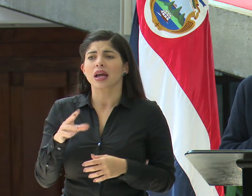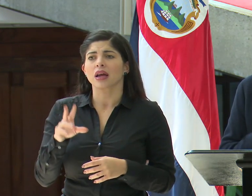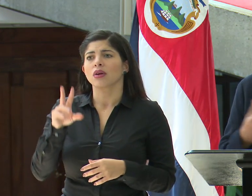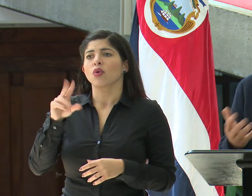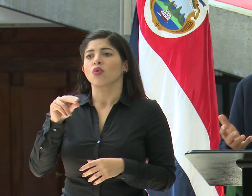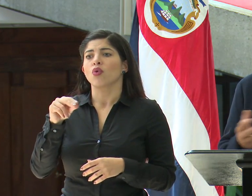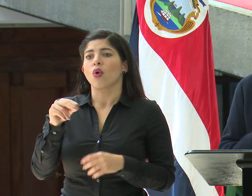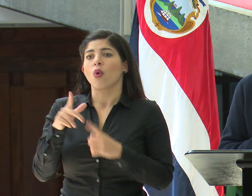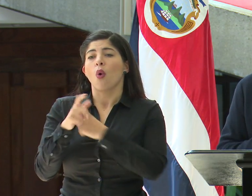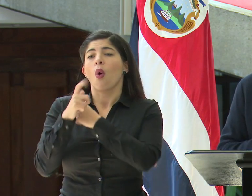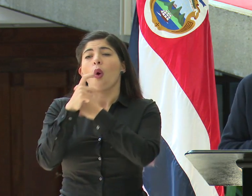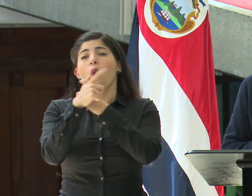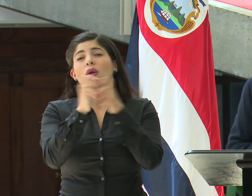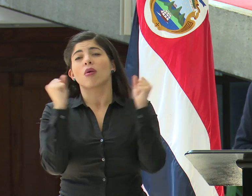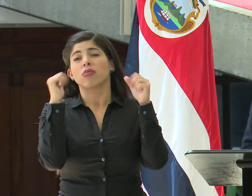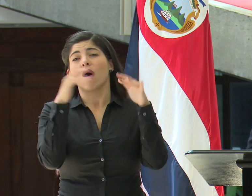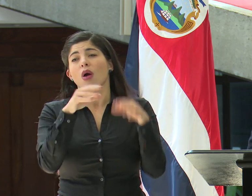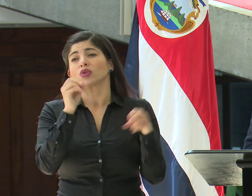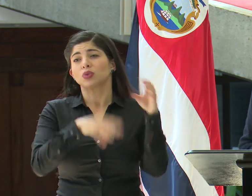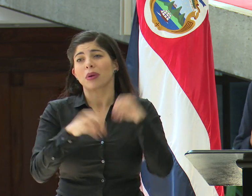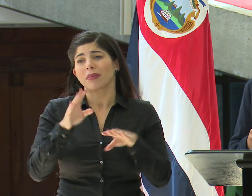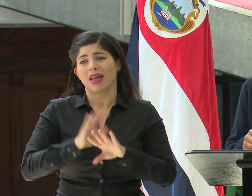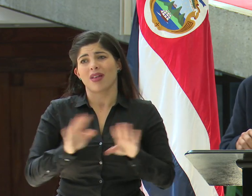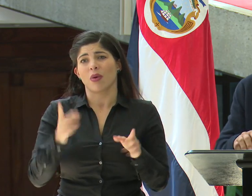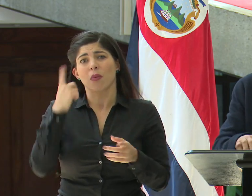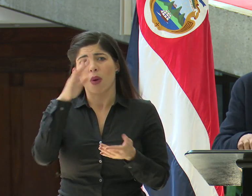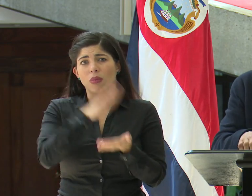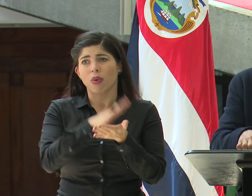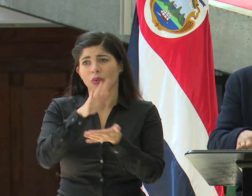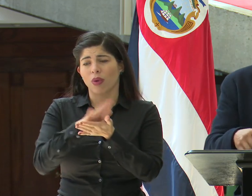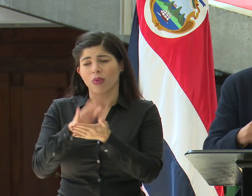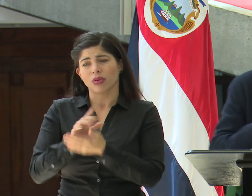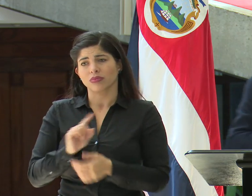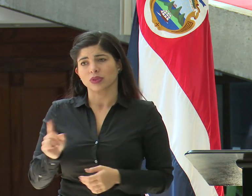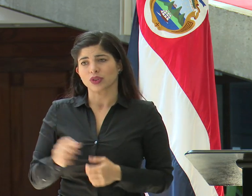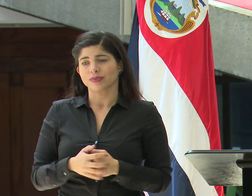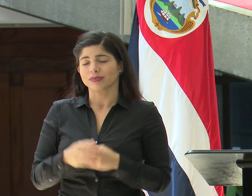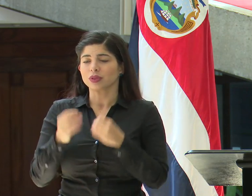corran a los supermercados y los desabastezcan. Muchas gracias.